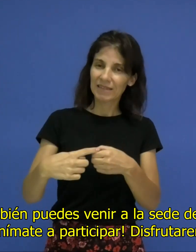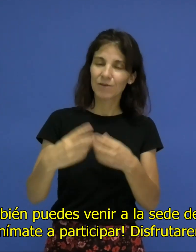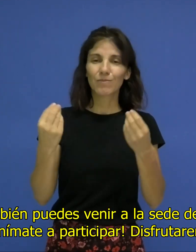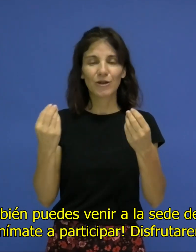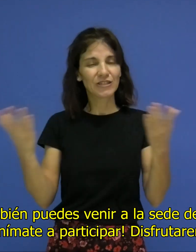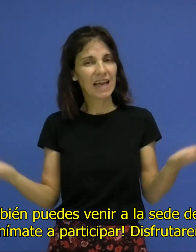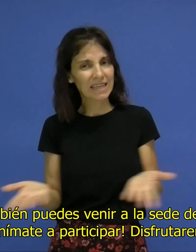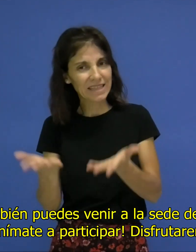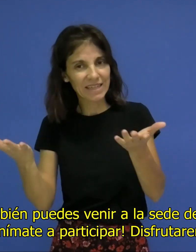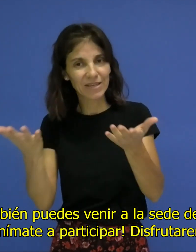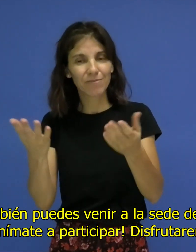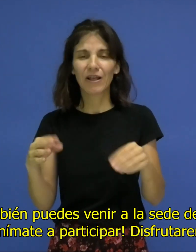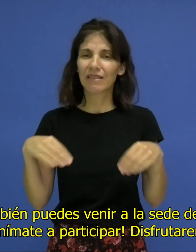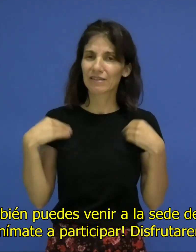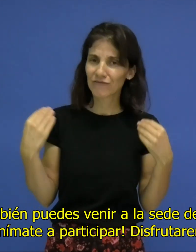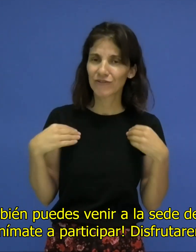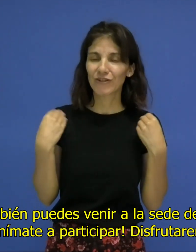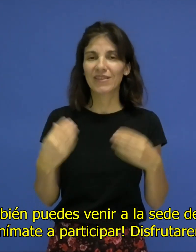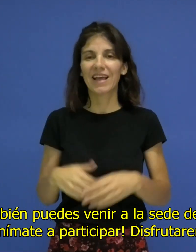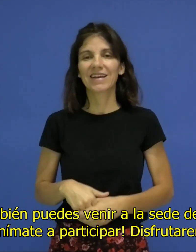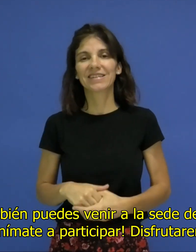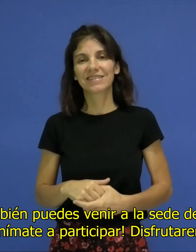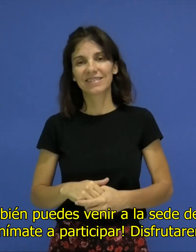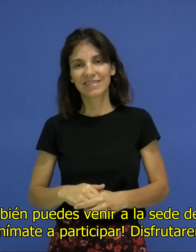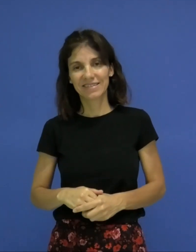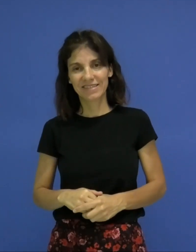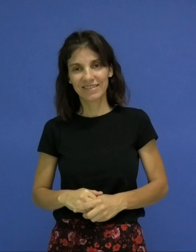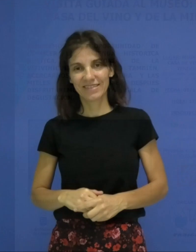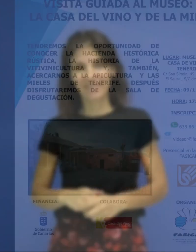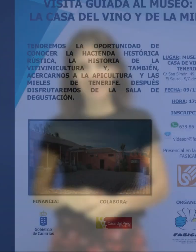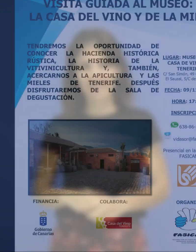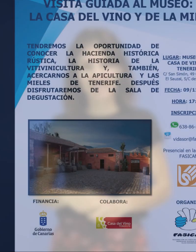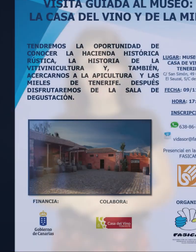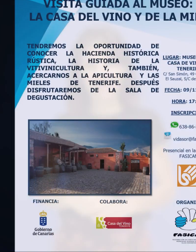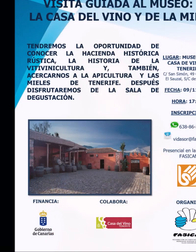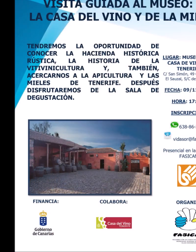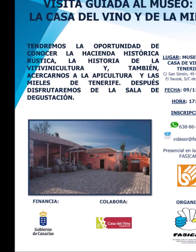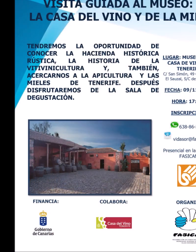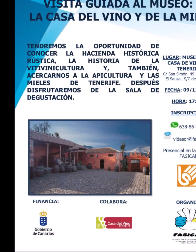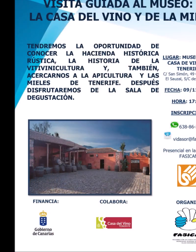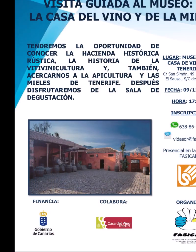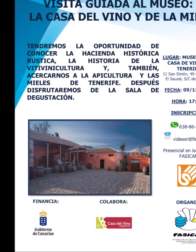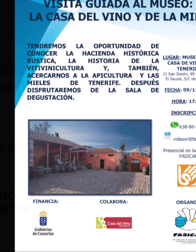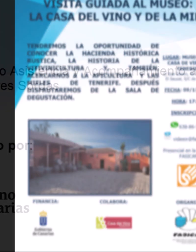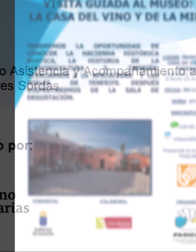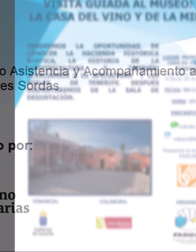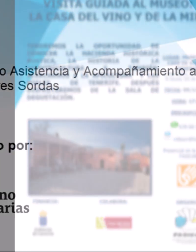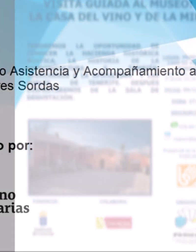Fasicam. Venga, anímate a participar. Disfrutaremos mucho. ¡Gracias! ¡Gracias!